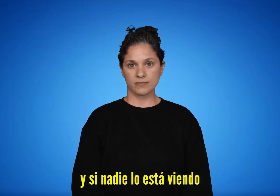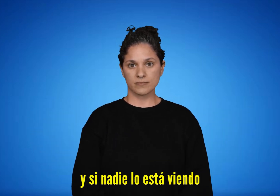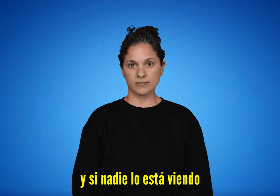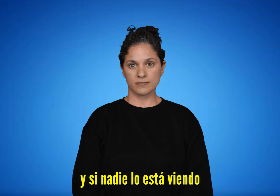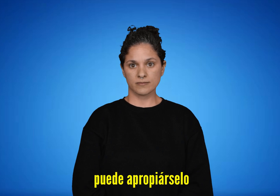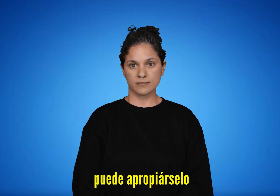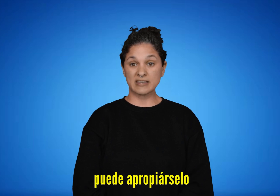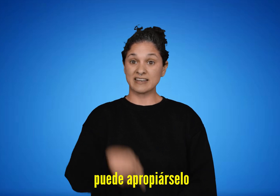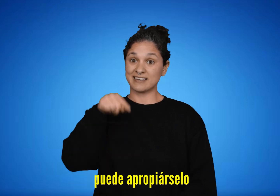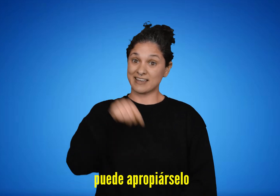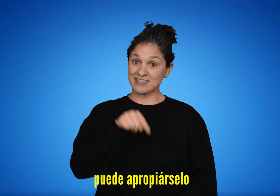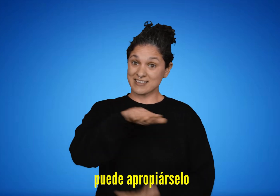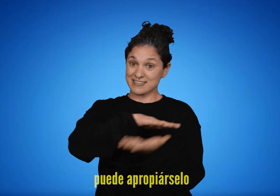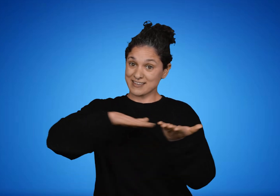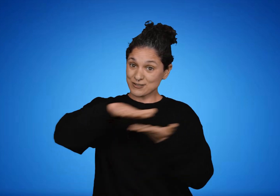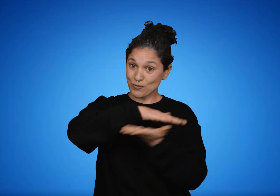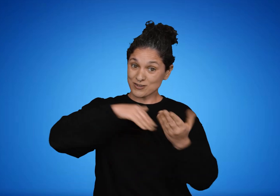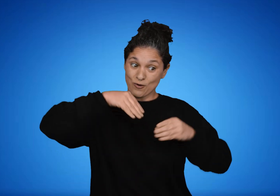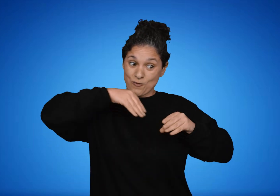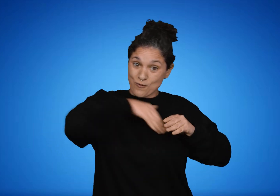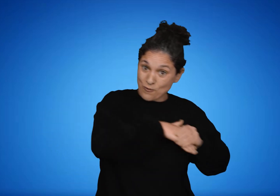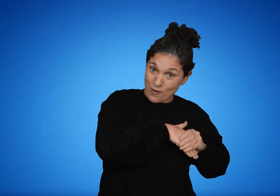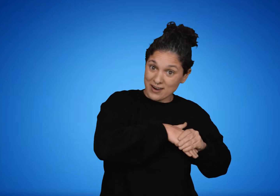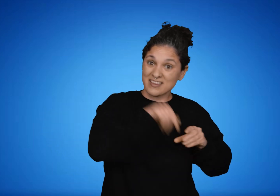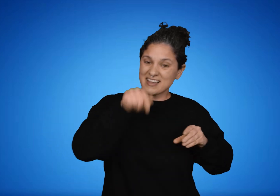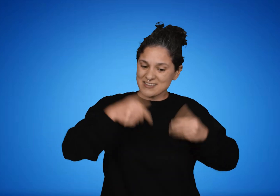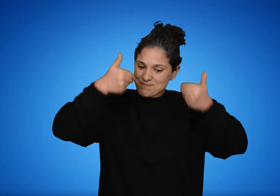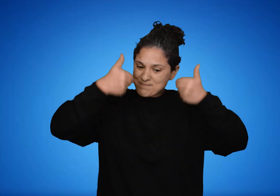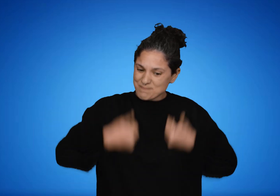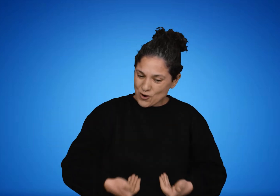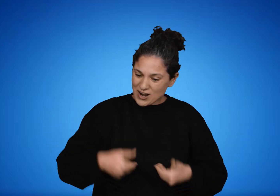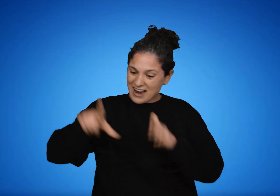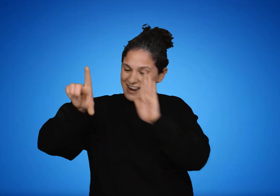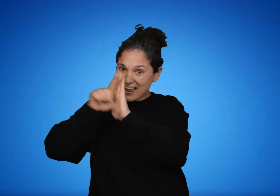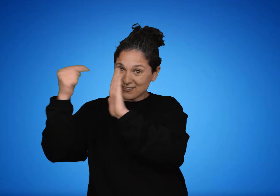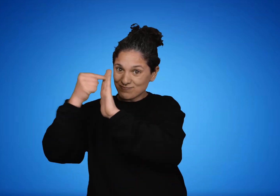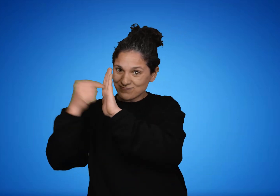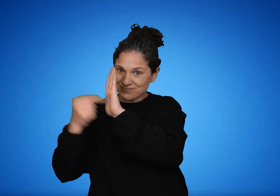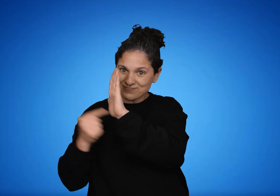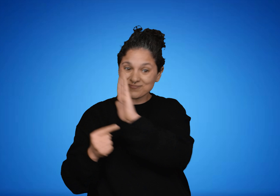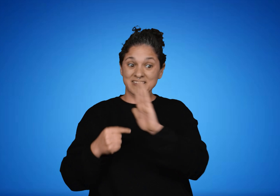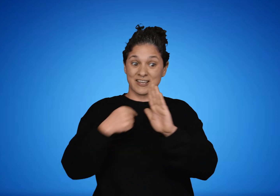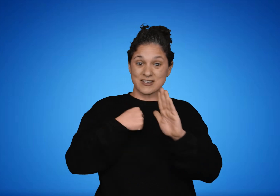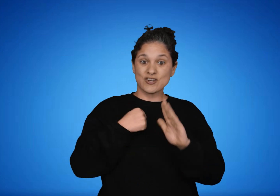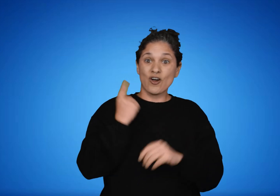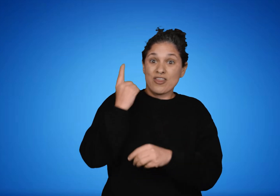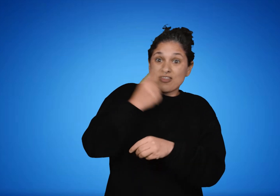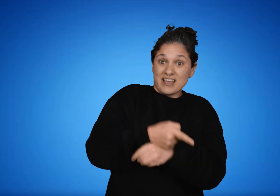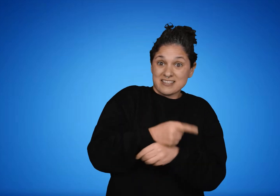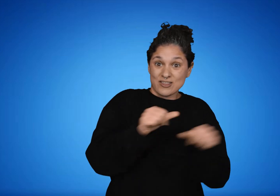viendo, puede apropiárselo. Vemos aquí que, al confrontarlo con la ley moral, esta máxima no se puede